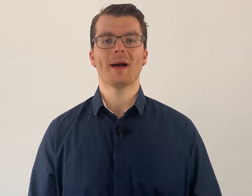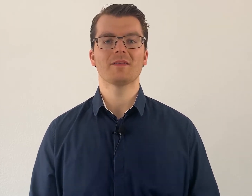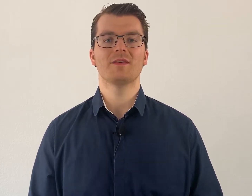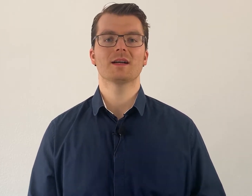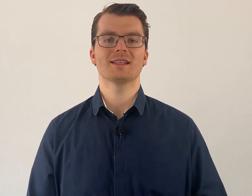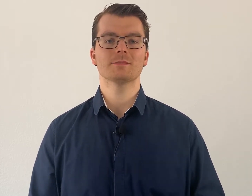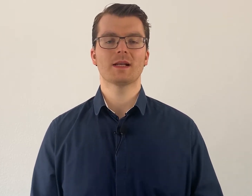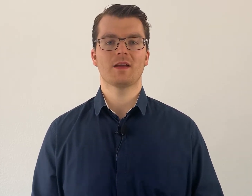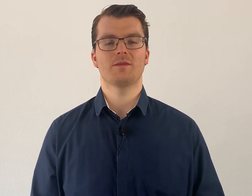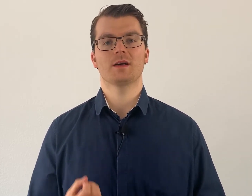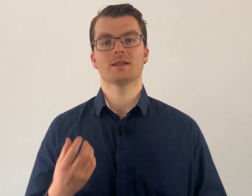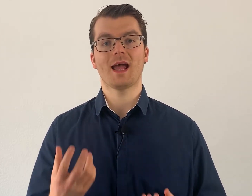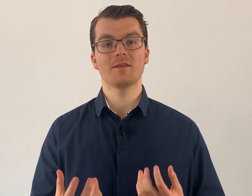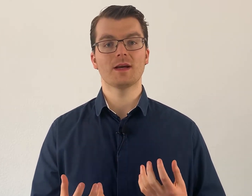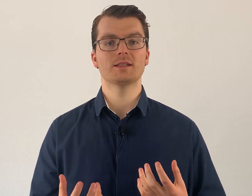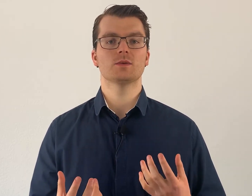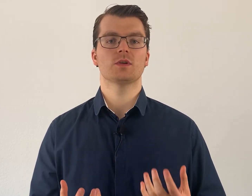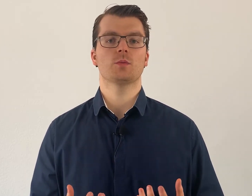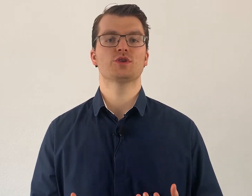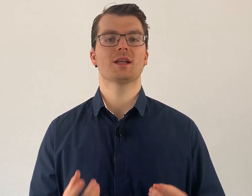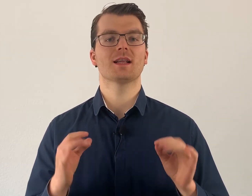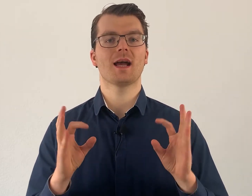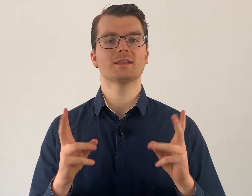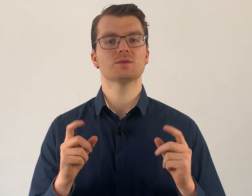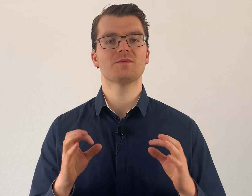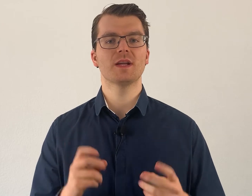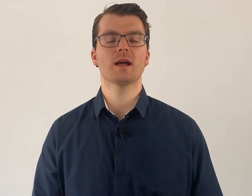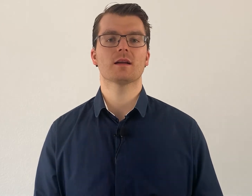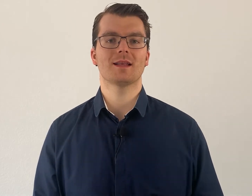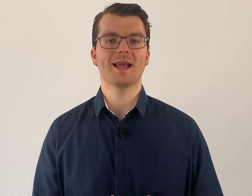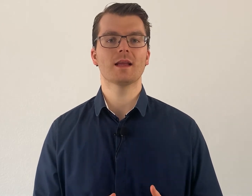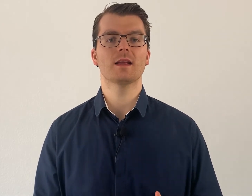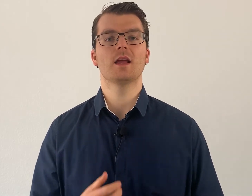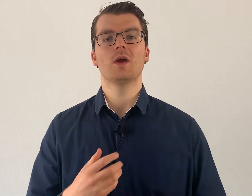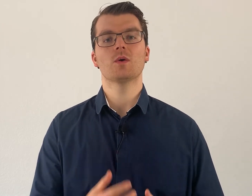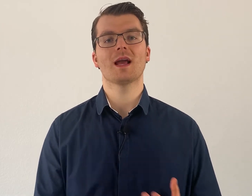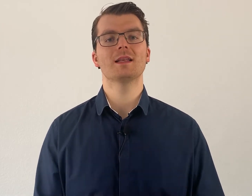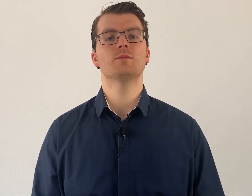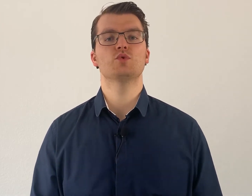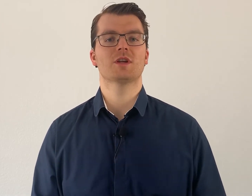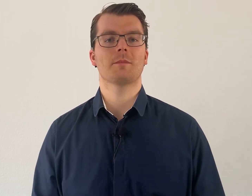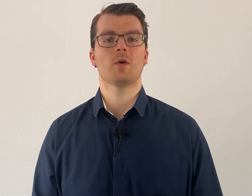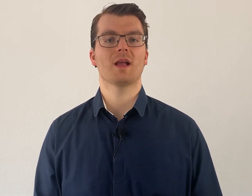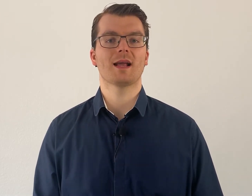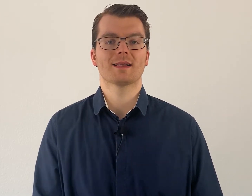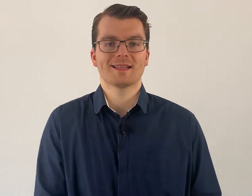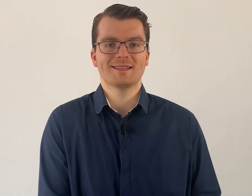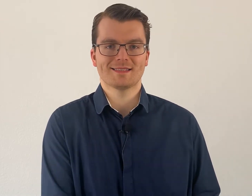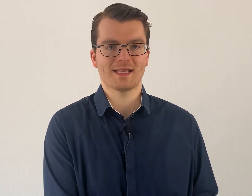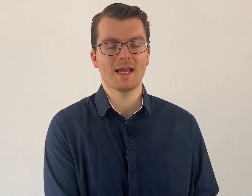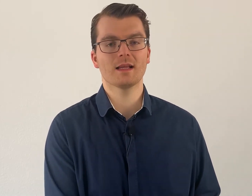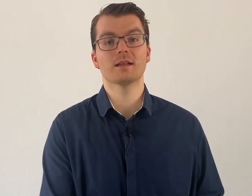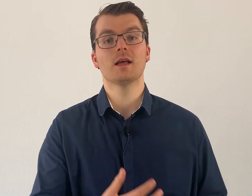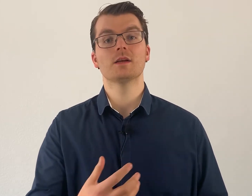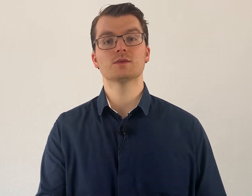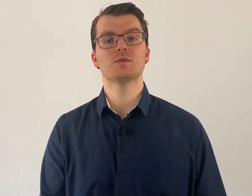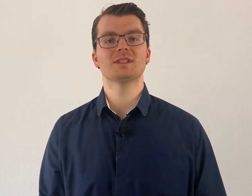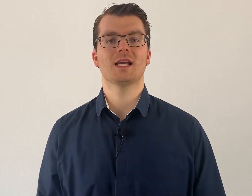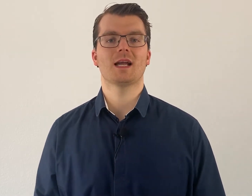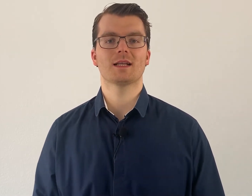Anfang ist man einfach teilweise unter Umständen gar nicht so fingergelenkig und kann die Buchstaben auch gar nicht richtig zeigen, so wie sie eigentlich